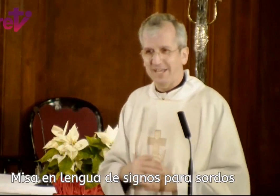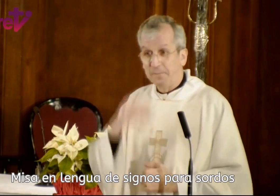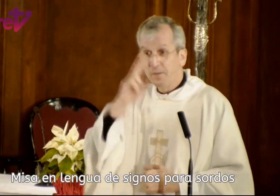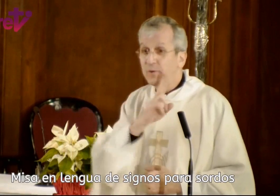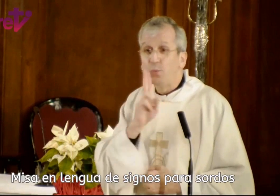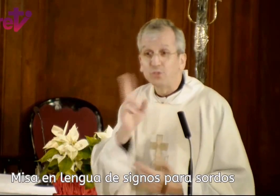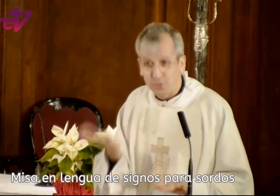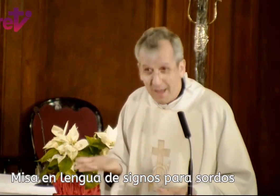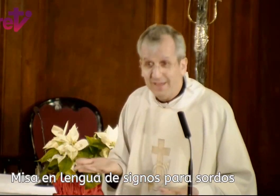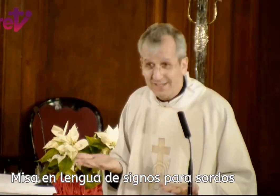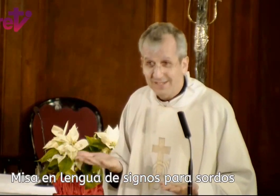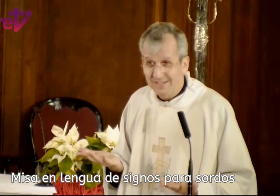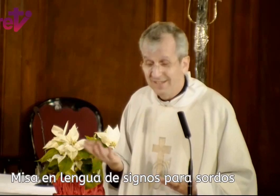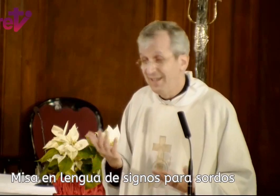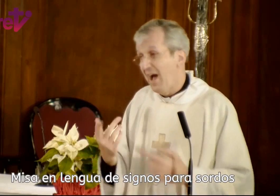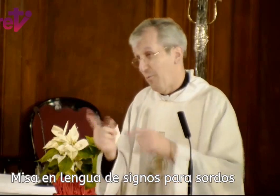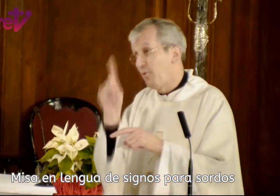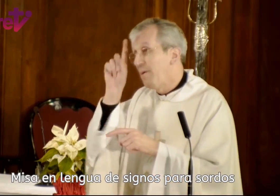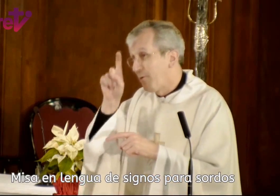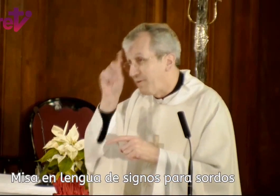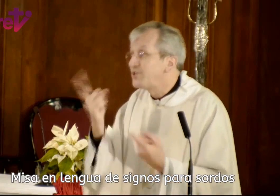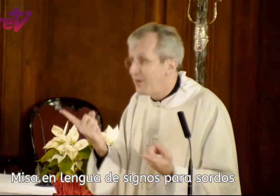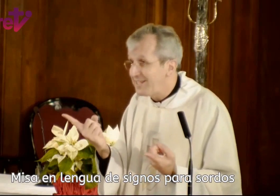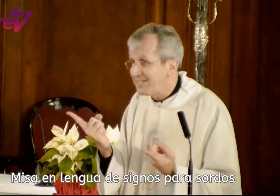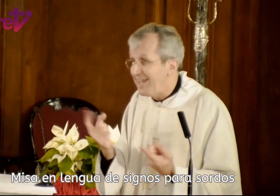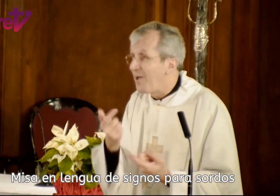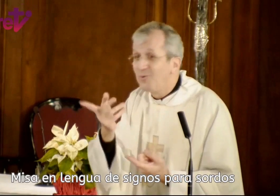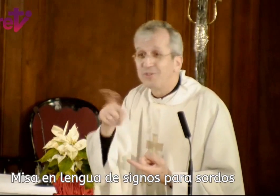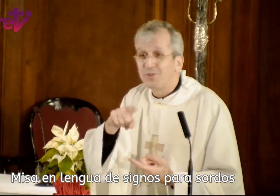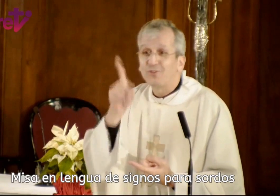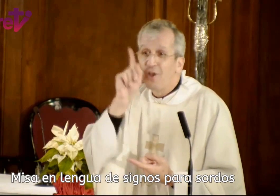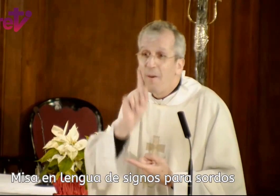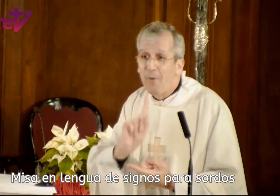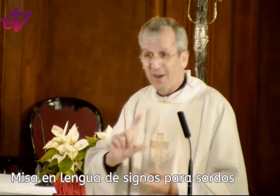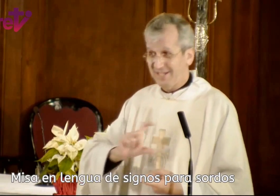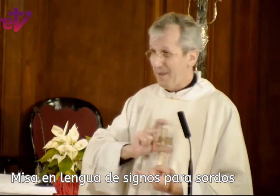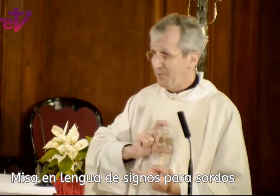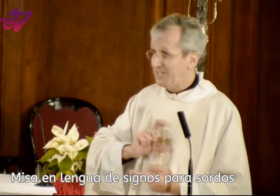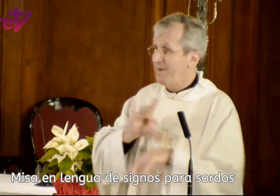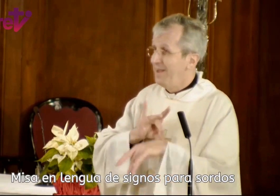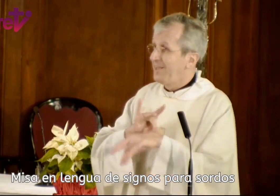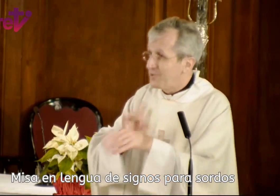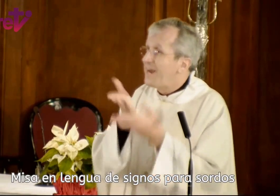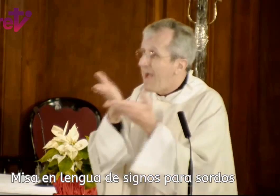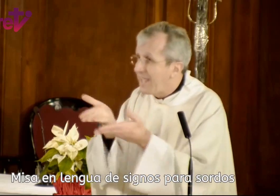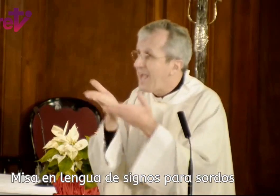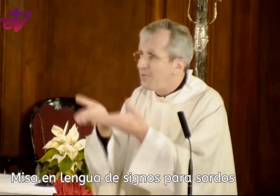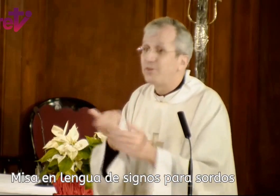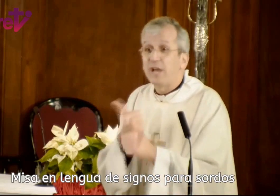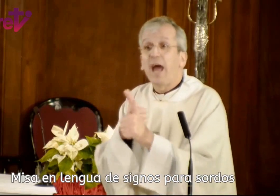aquí. Nuestros padres, a lo mejor profesores, algunos de vosotros monjas de la Purísima que os han guiado y que os han